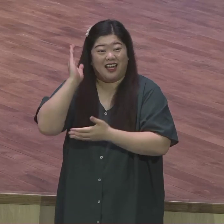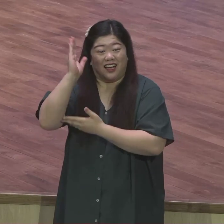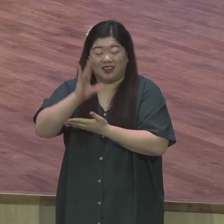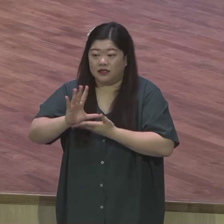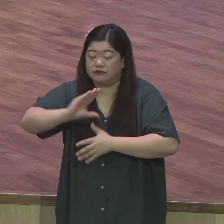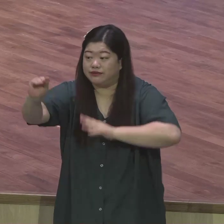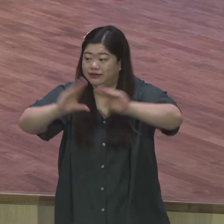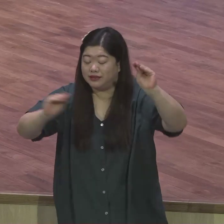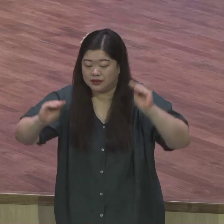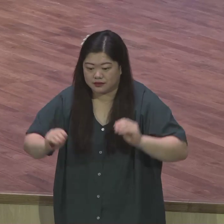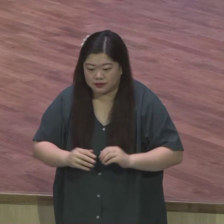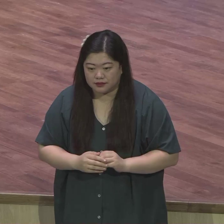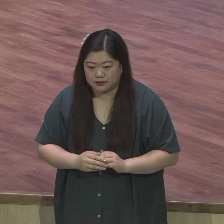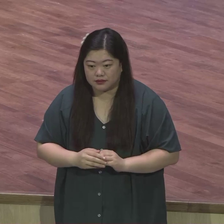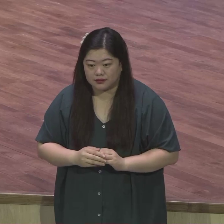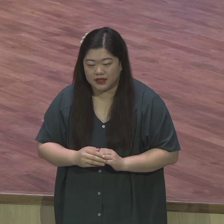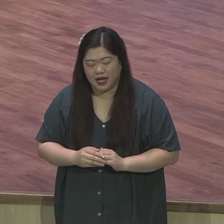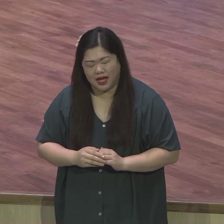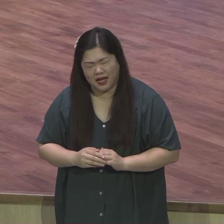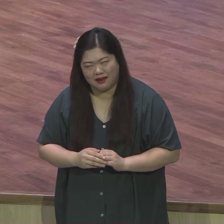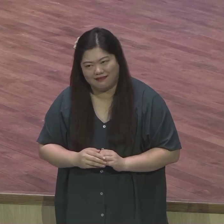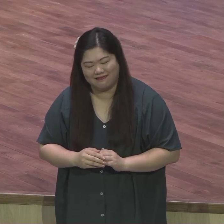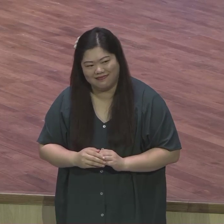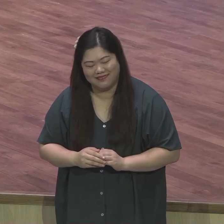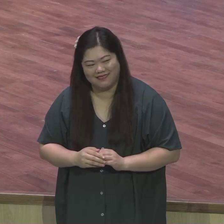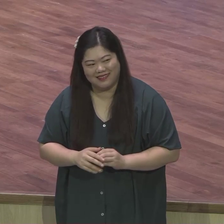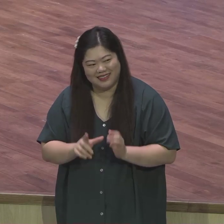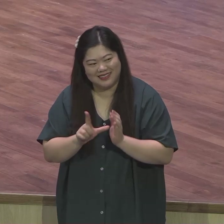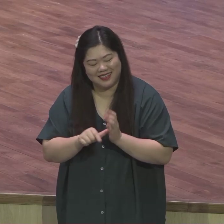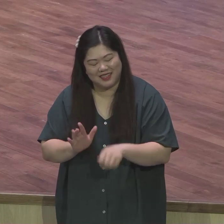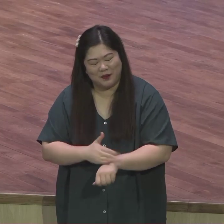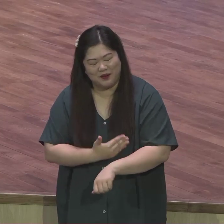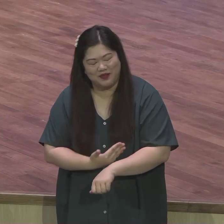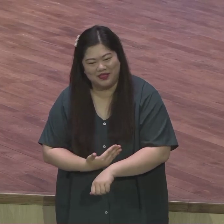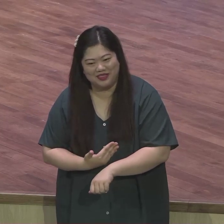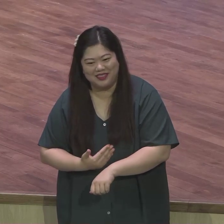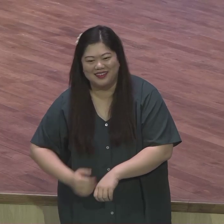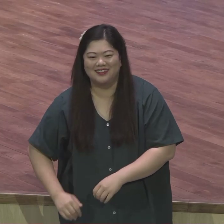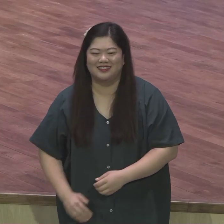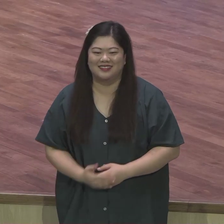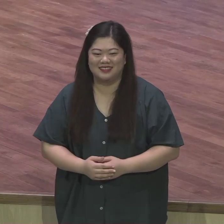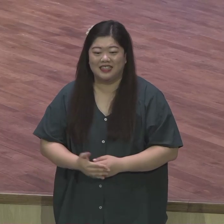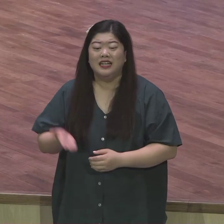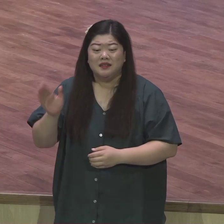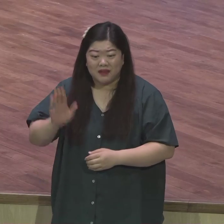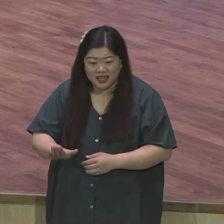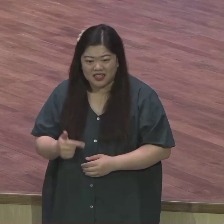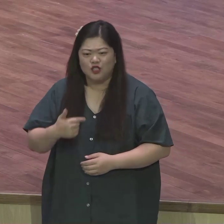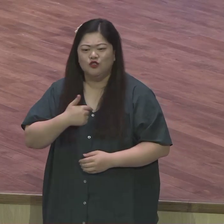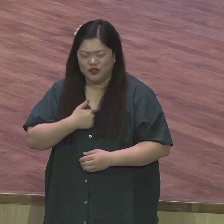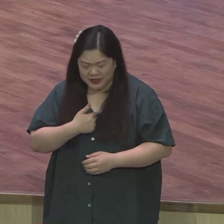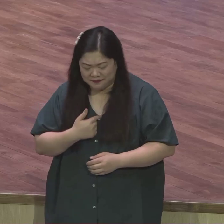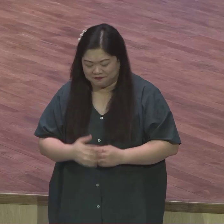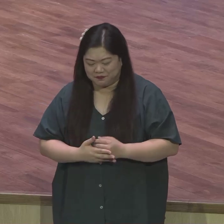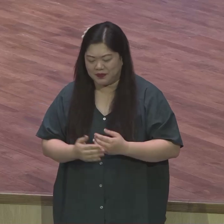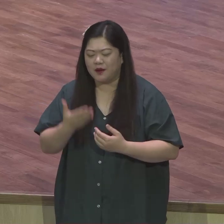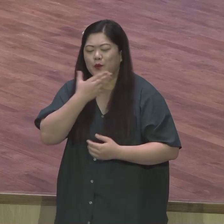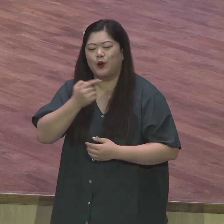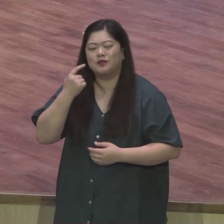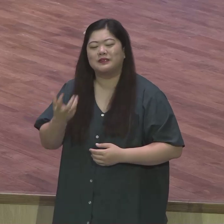상관이 있어요 근데 노인들이 구원한다고 세상 말로 무슨 위기 교회가 되기를 우리는 신앙양심이에요 주위의 영혼들을